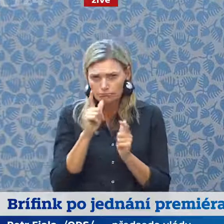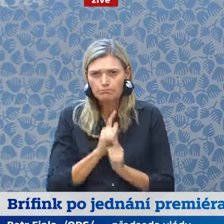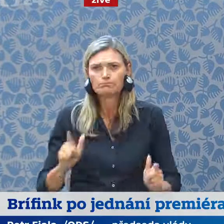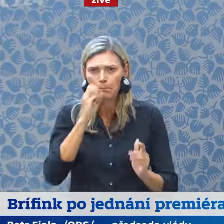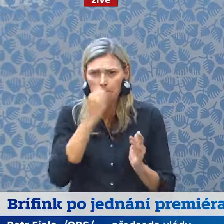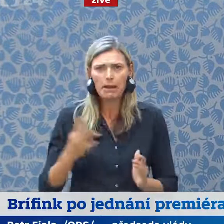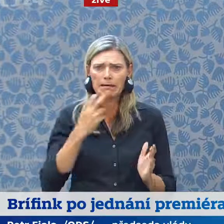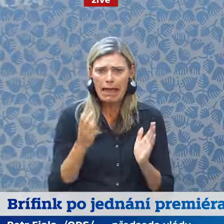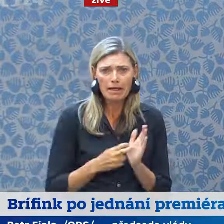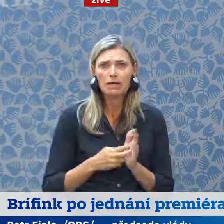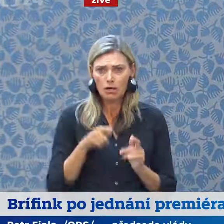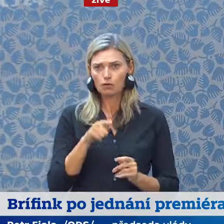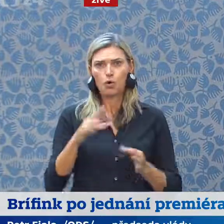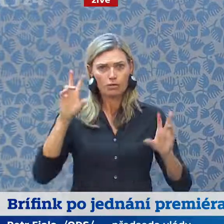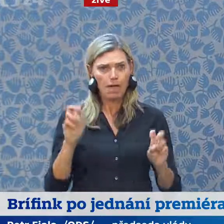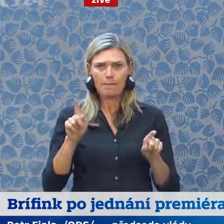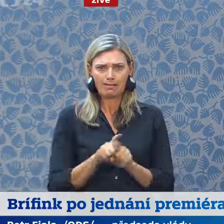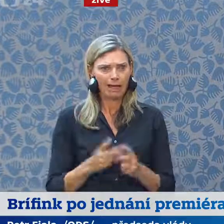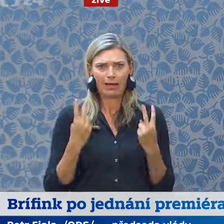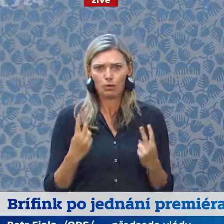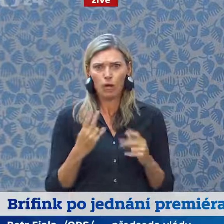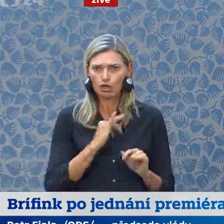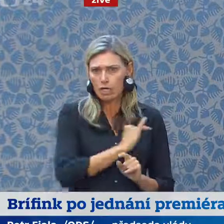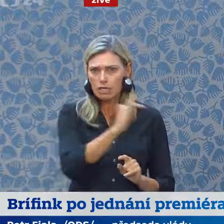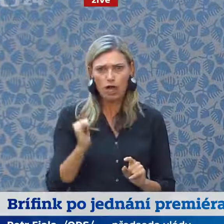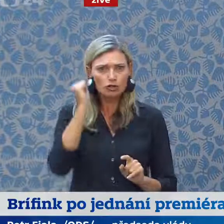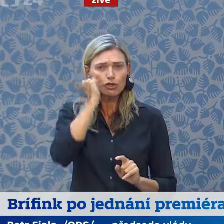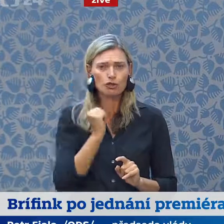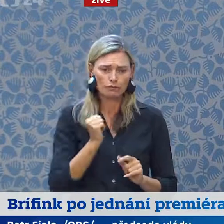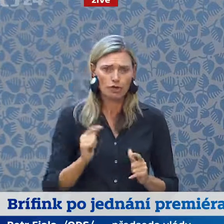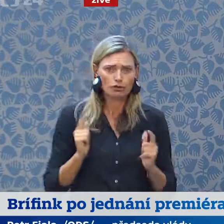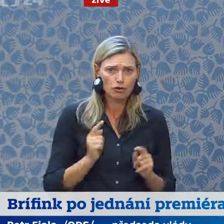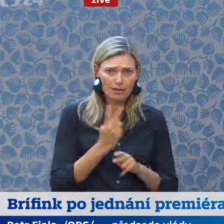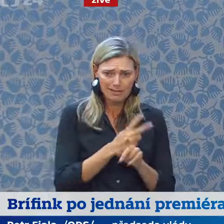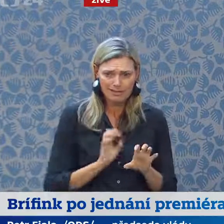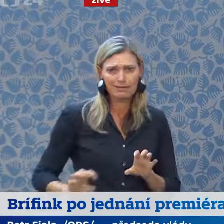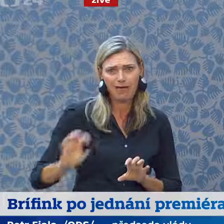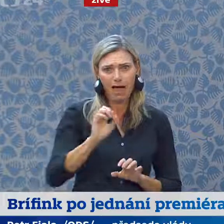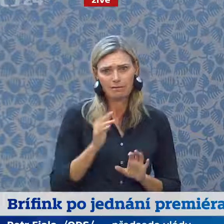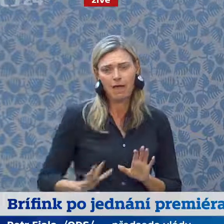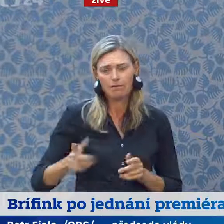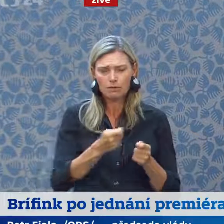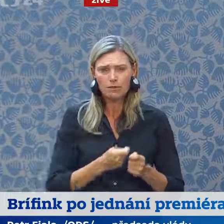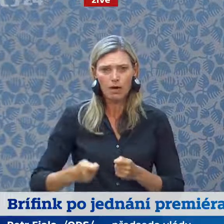dotýkají každého občana členských států Evropské unie.